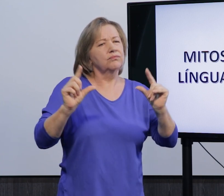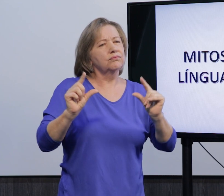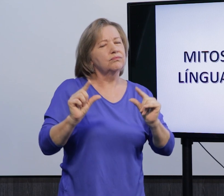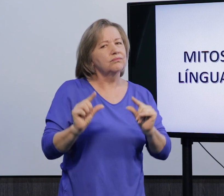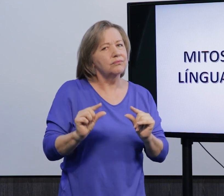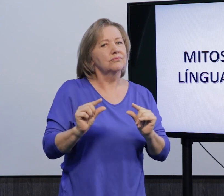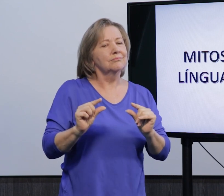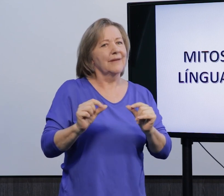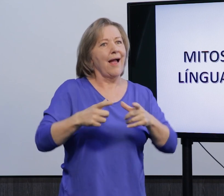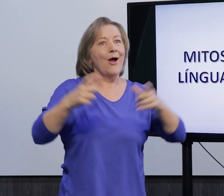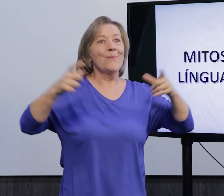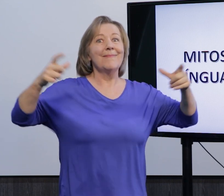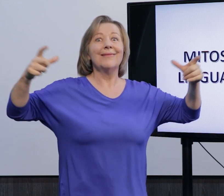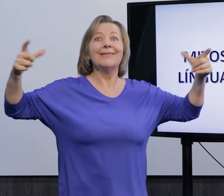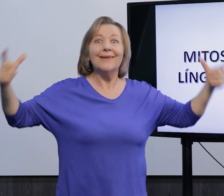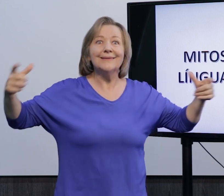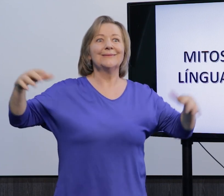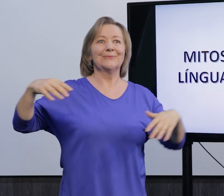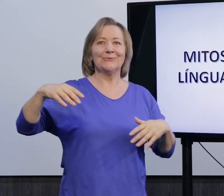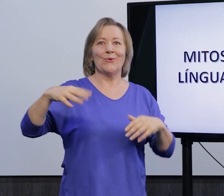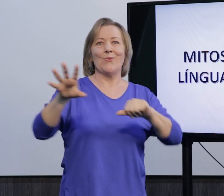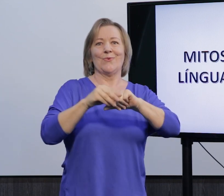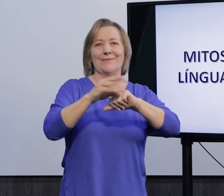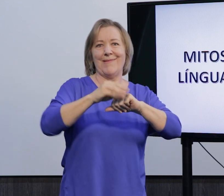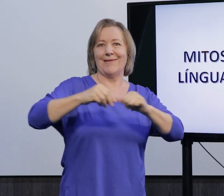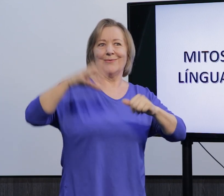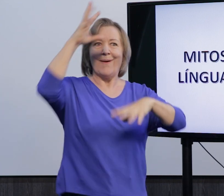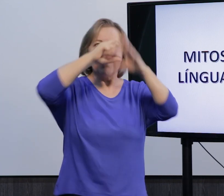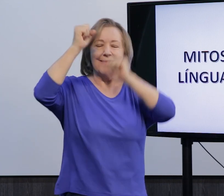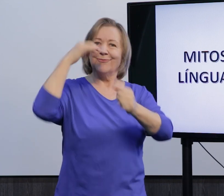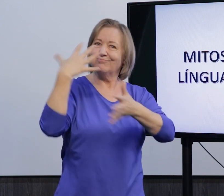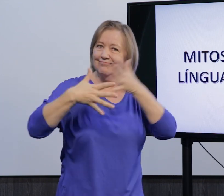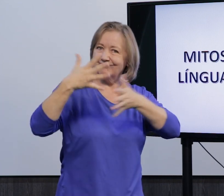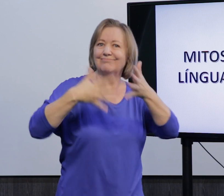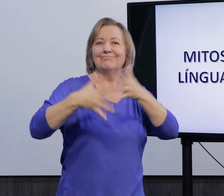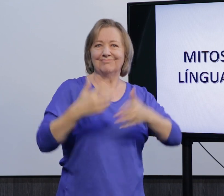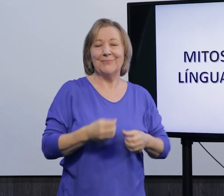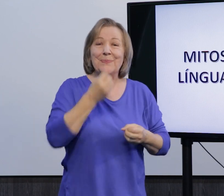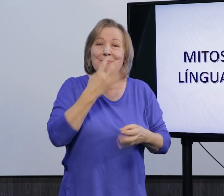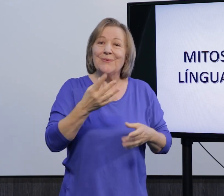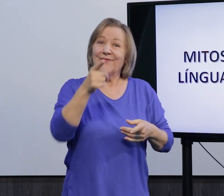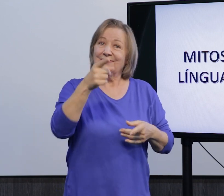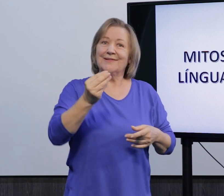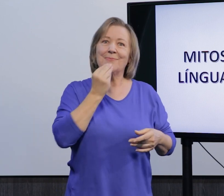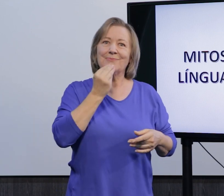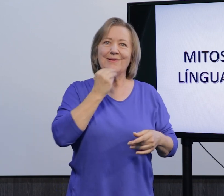questão dos mitos, né, diminuiu um pouco. Porque o conhecimento, a informação está mais acessível em relação à língua de sinais. Né, como, por exemplo,